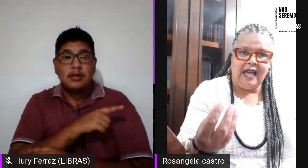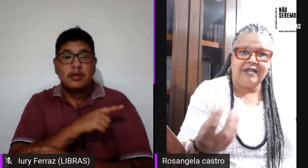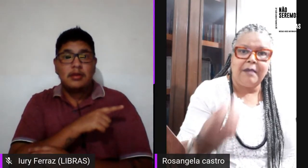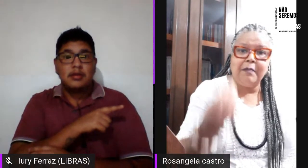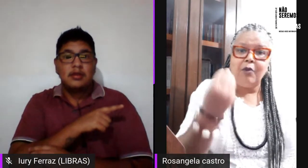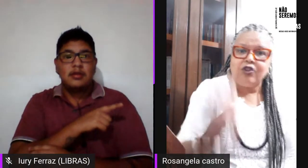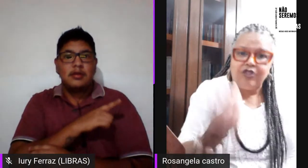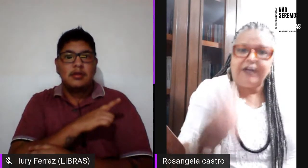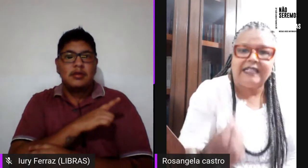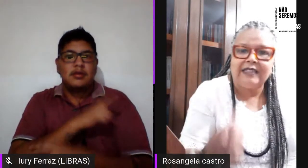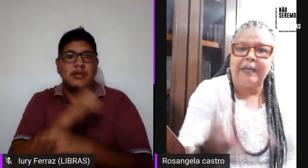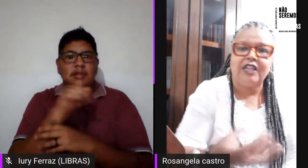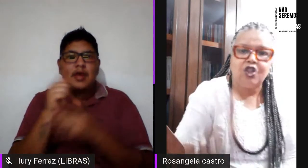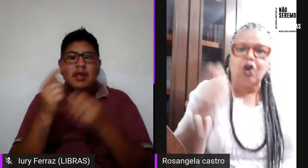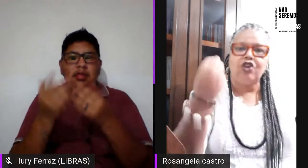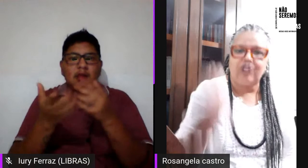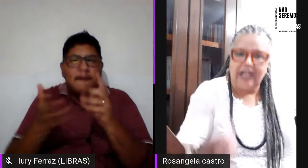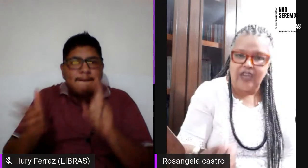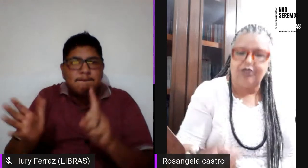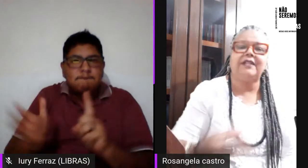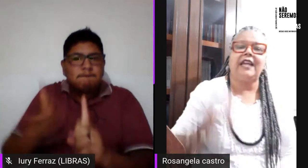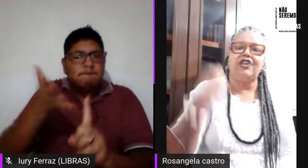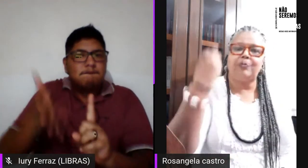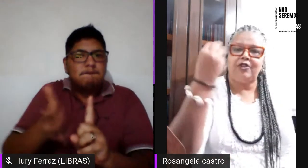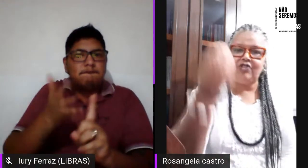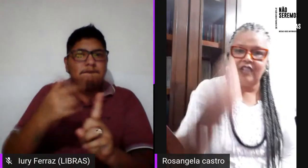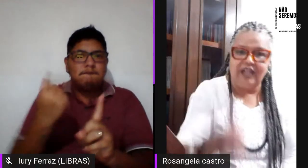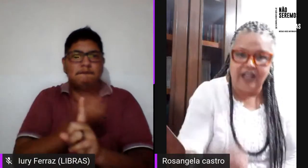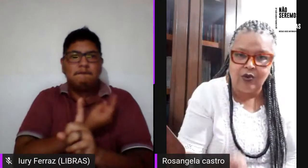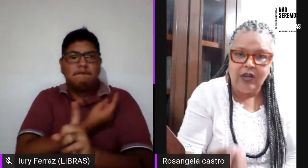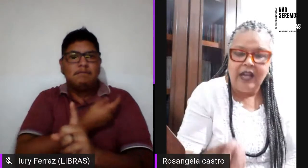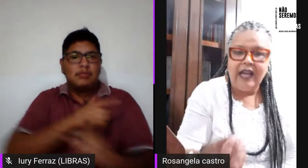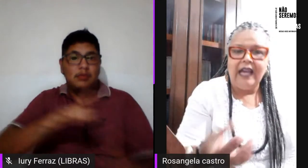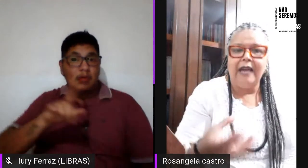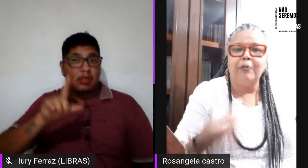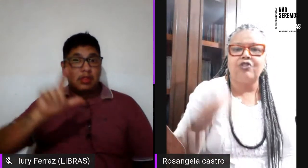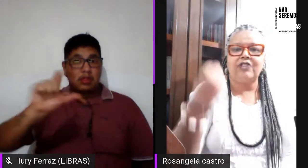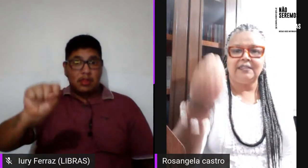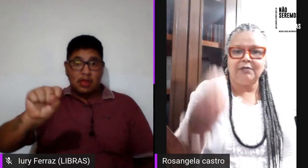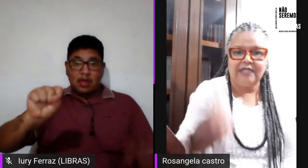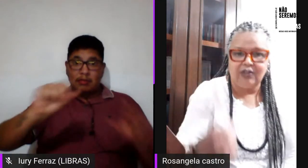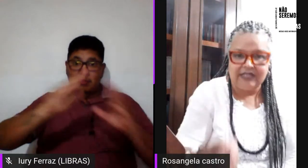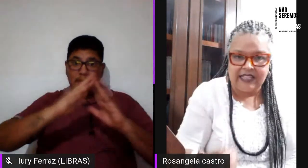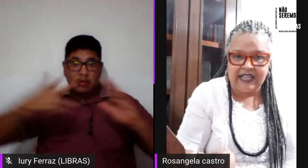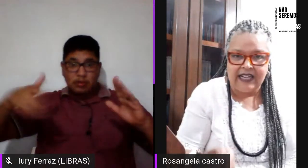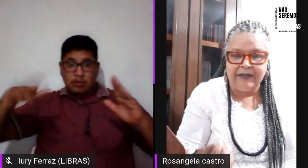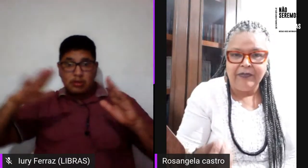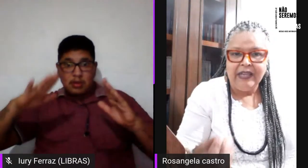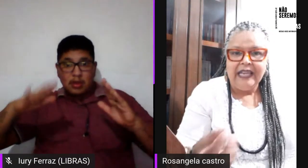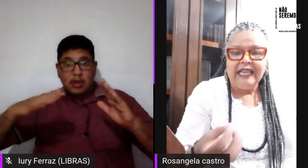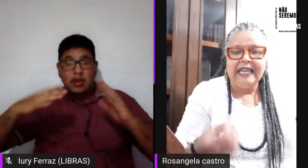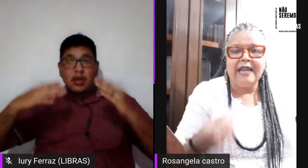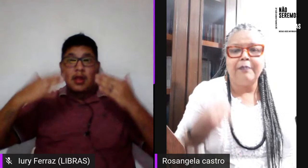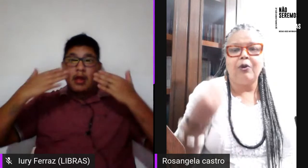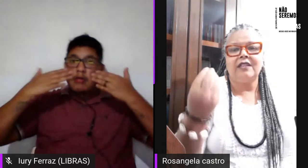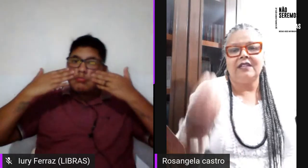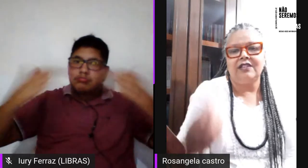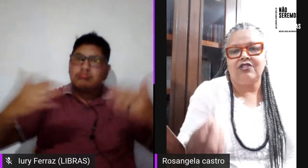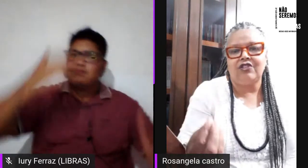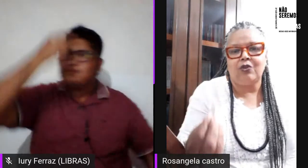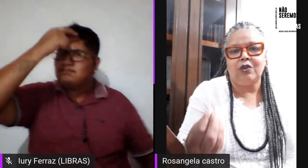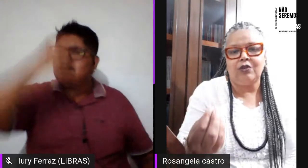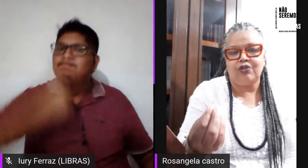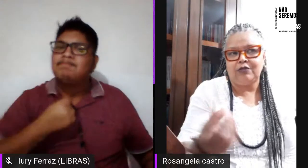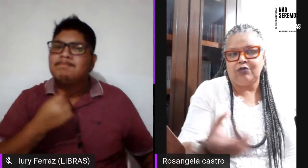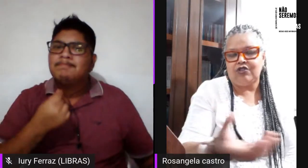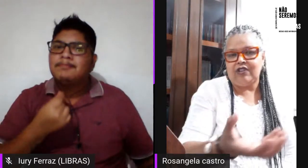essa motivação para que nós lésbicas e lésbicas de terreiro mostrássemos a nossa cara. E é importante,